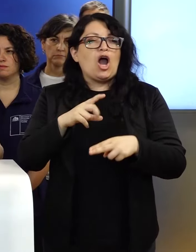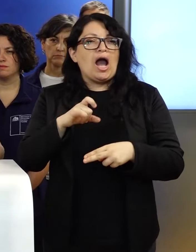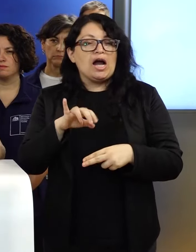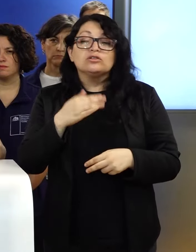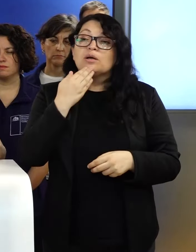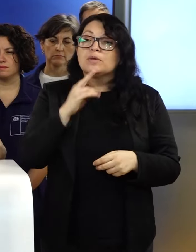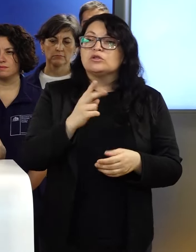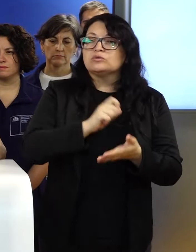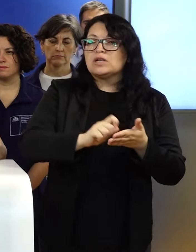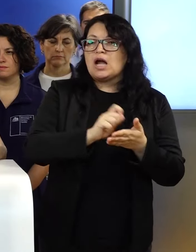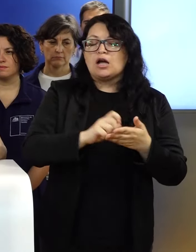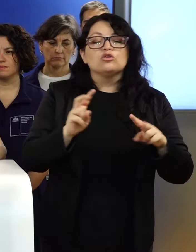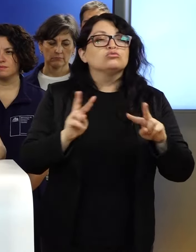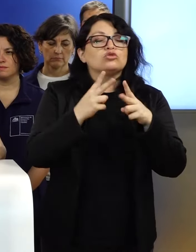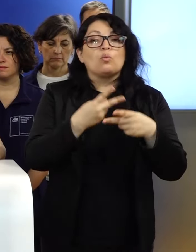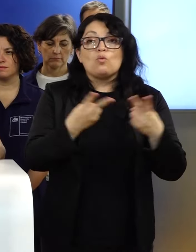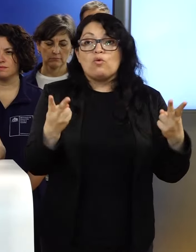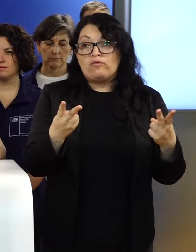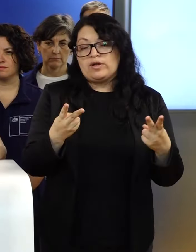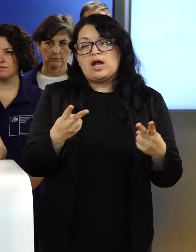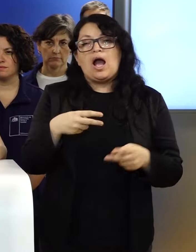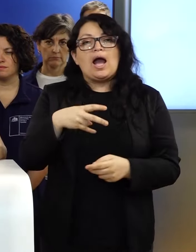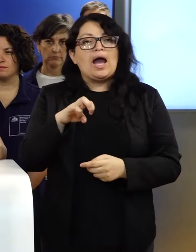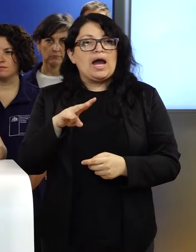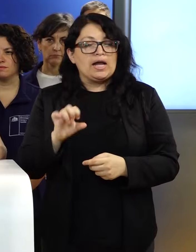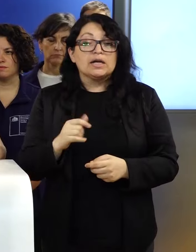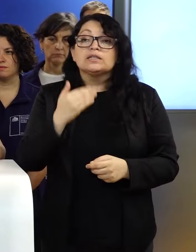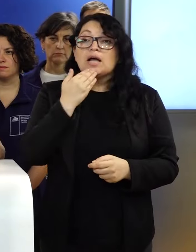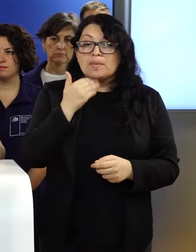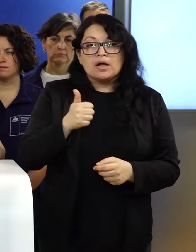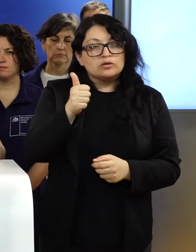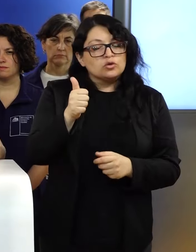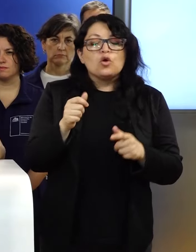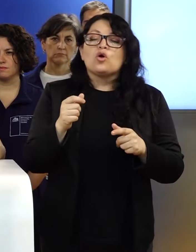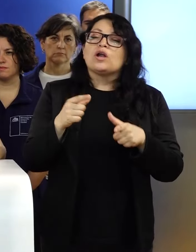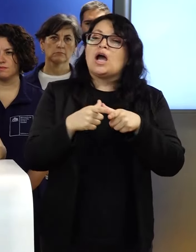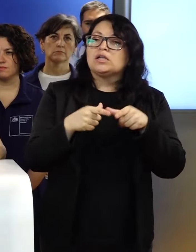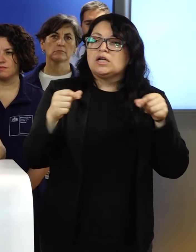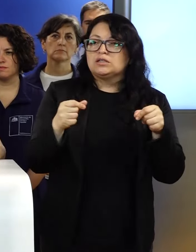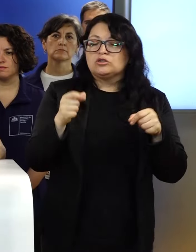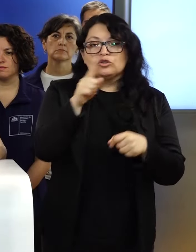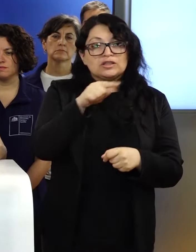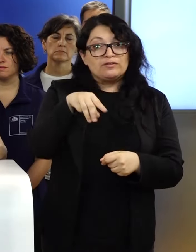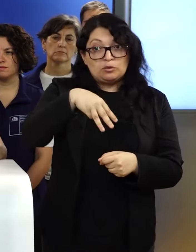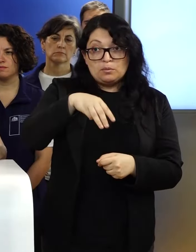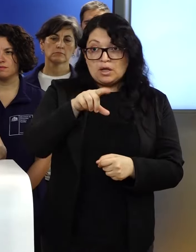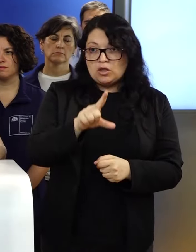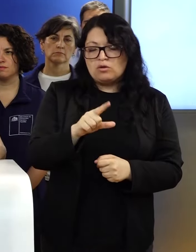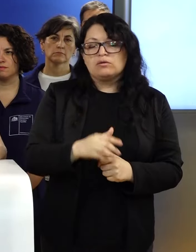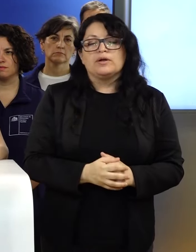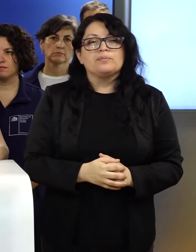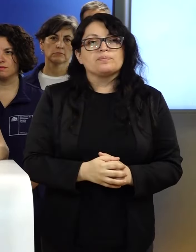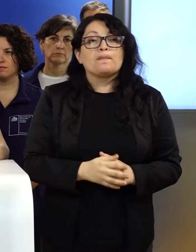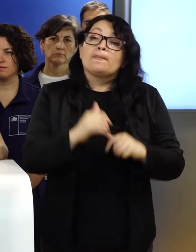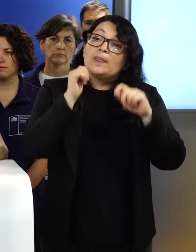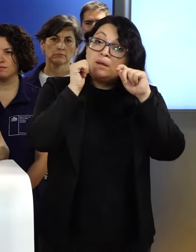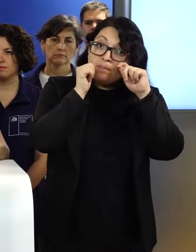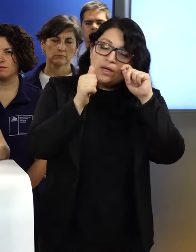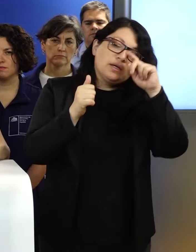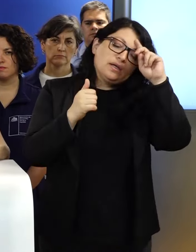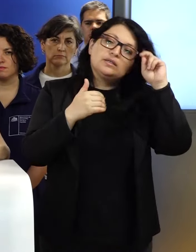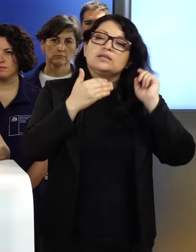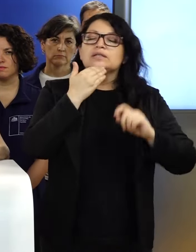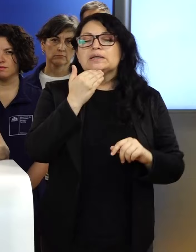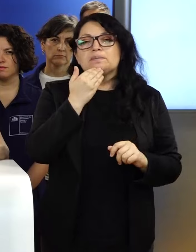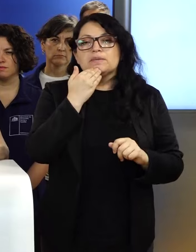el subsecretario de Obras Públicas, José Andrés Herrera, la directora nacional del Servicio Médico Legal. Mañana va a relevar